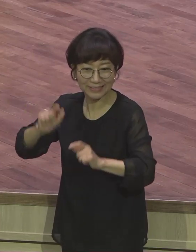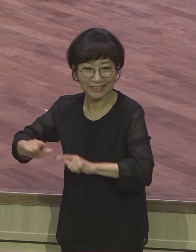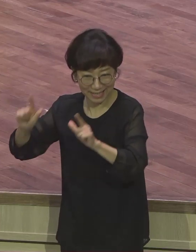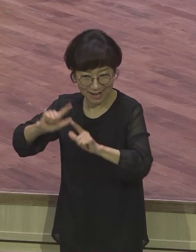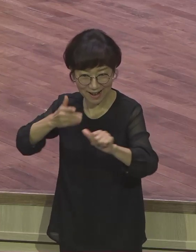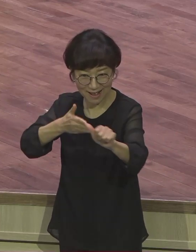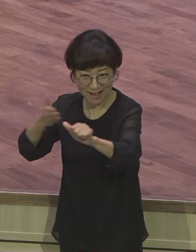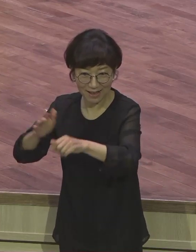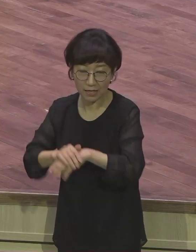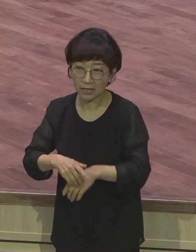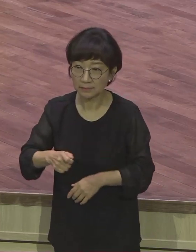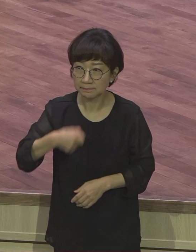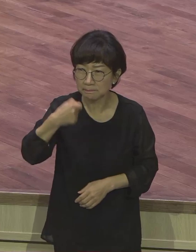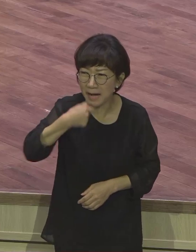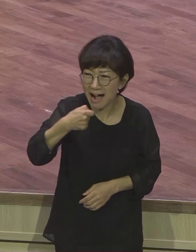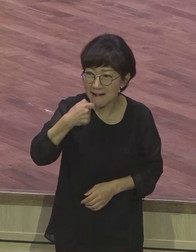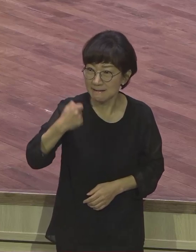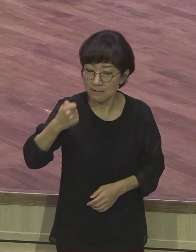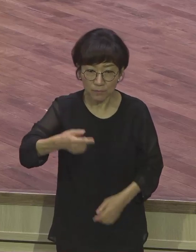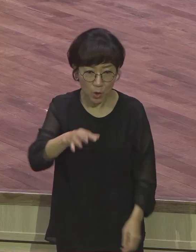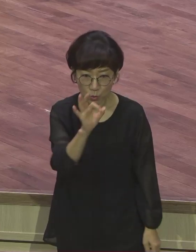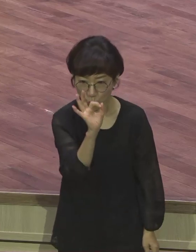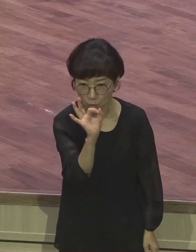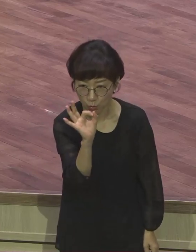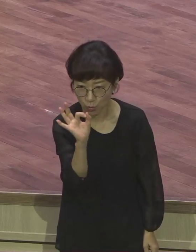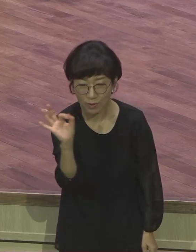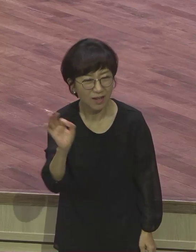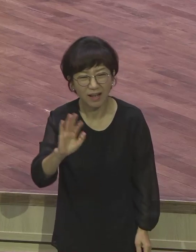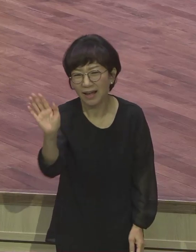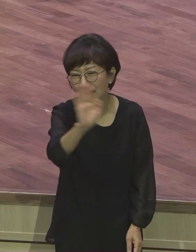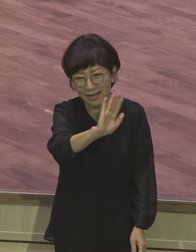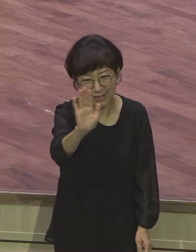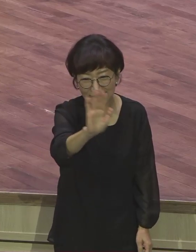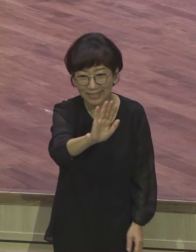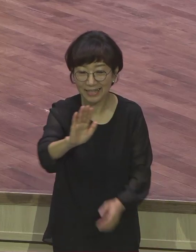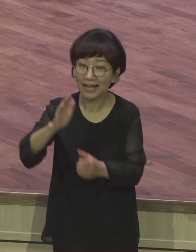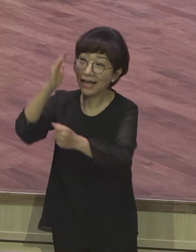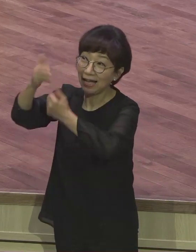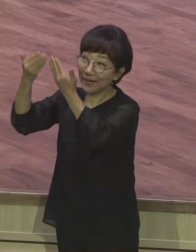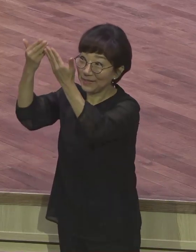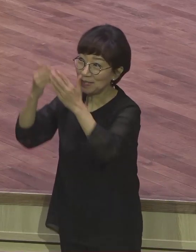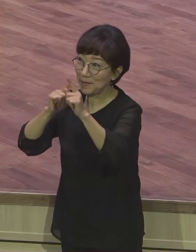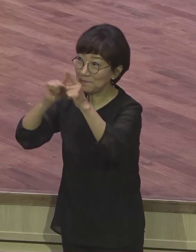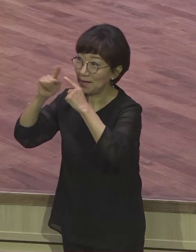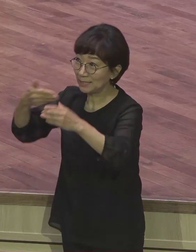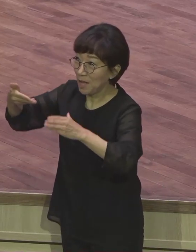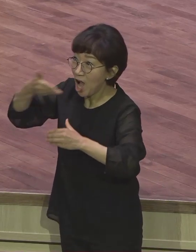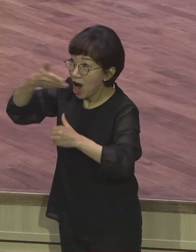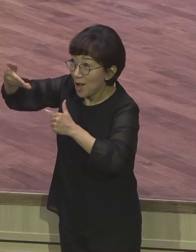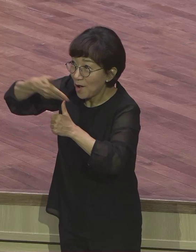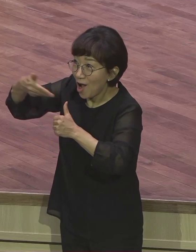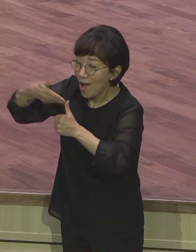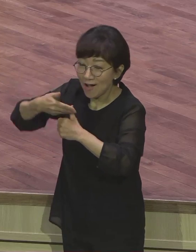밥으로만 산 것이 아니다. 영의 양식을 먹고 살아야 된다. 영의 양식을 먹어야 돼요.